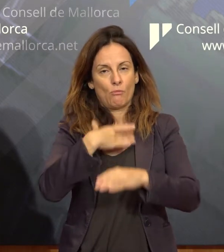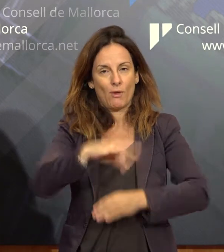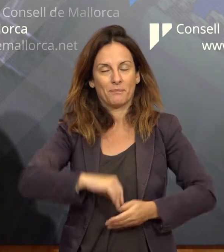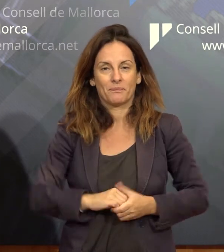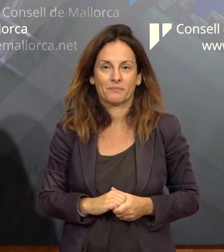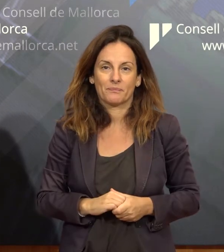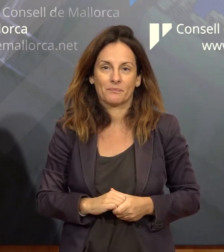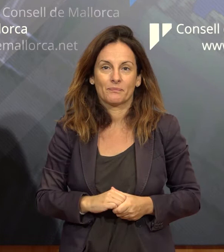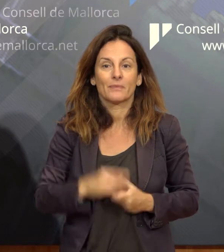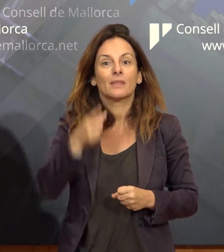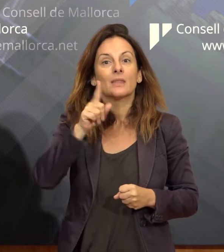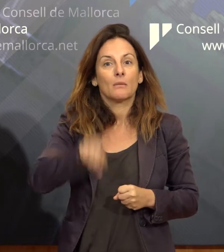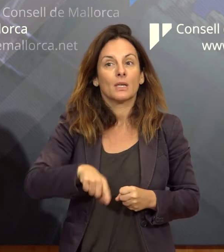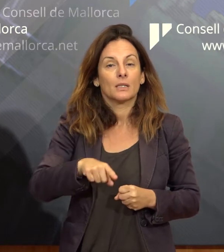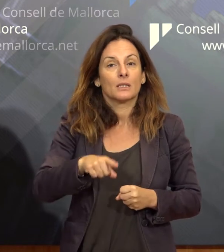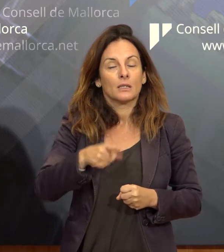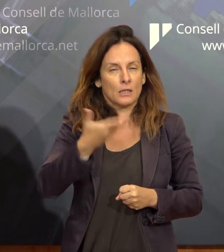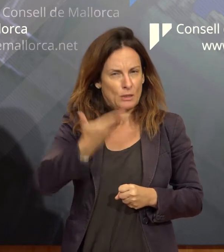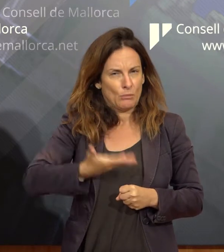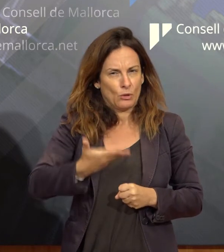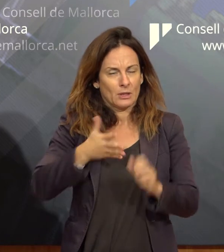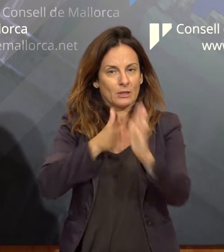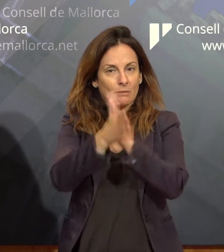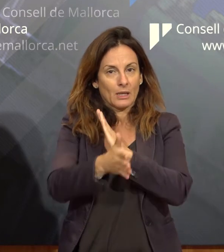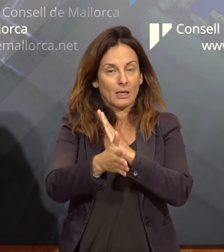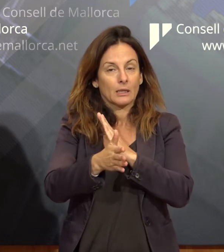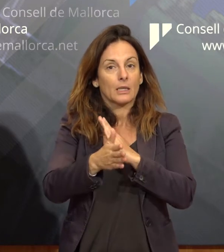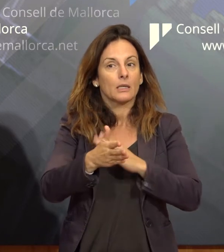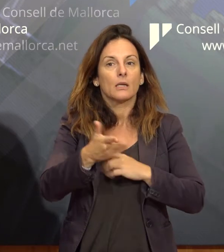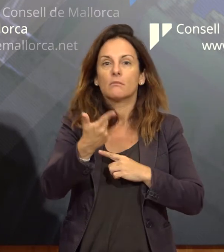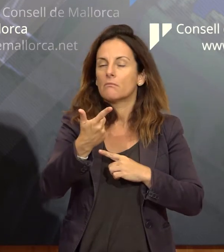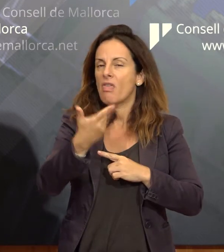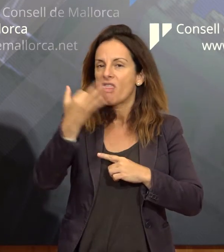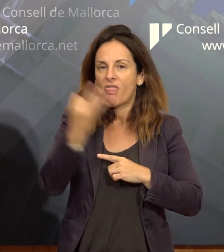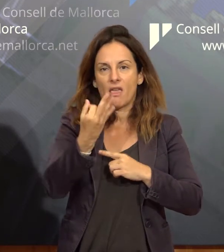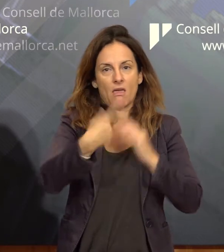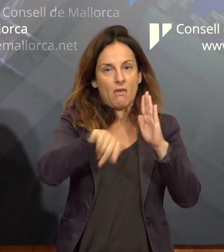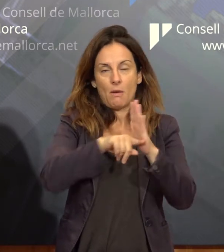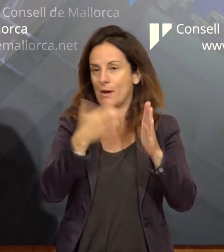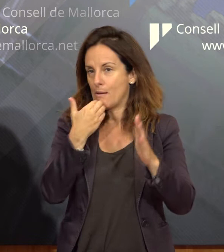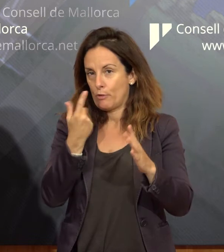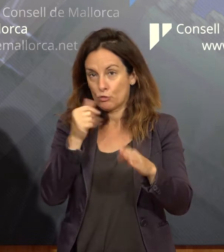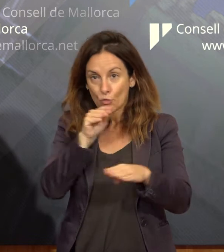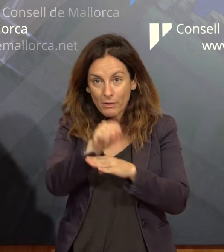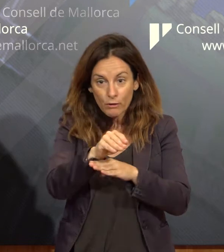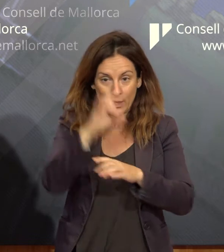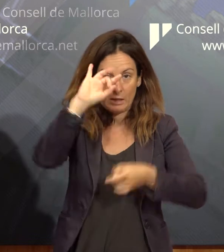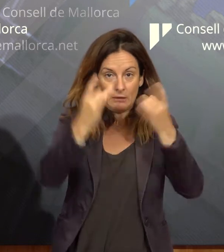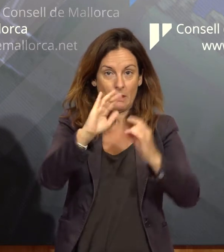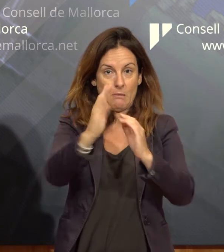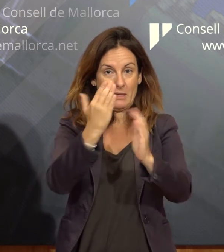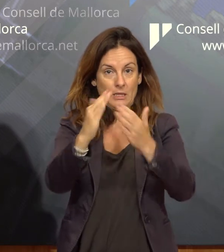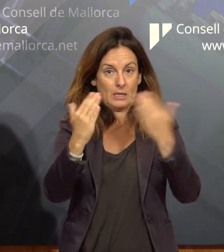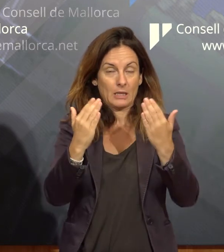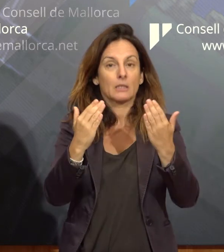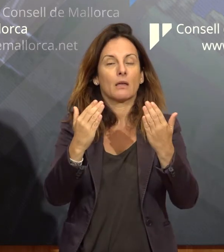Vull destacar també que considerant que és una condició indispensable que les activitats subvencionables, les activitats que se presentin en aquesta